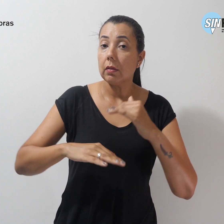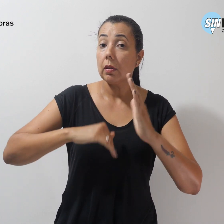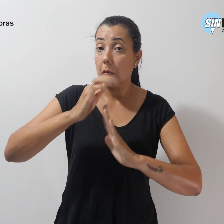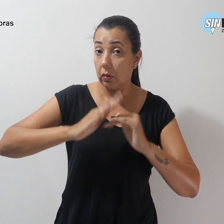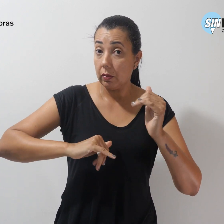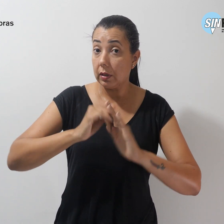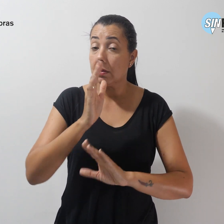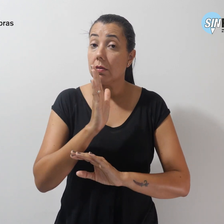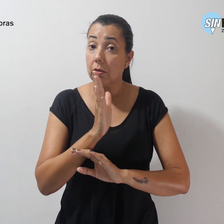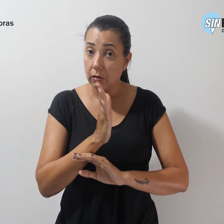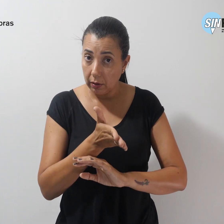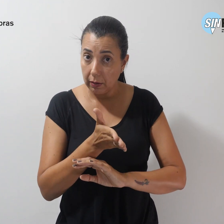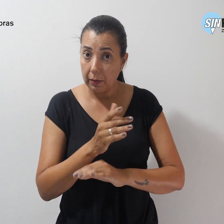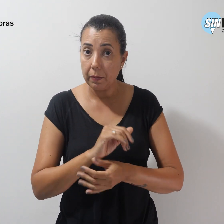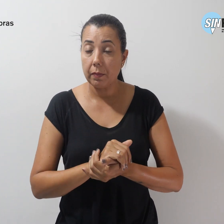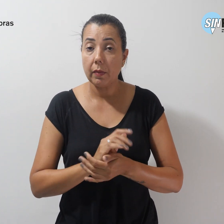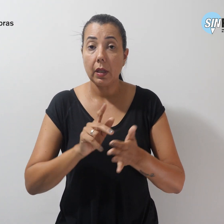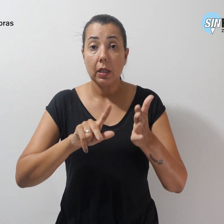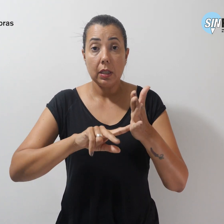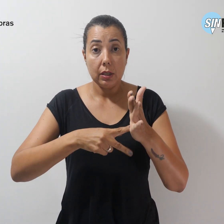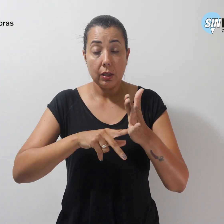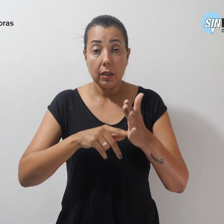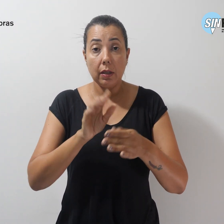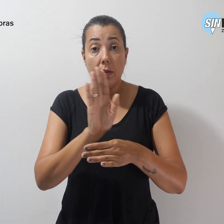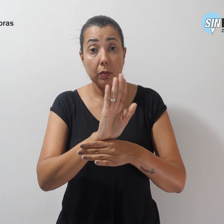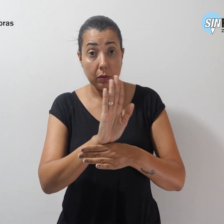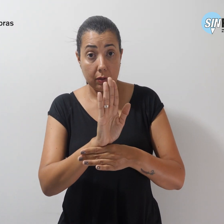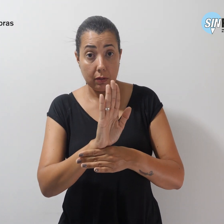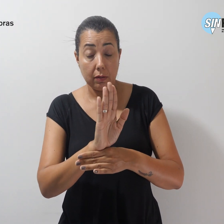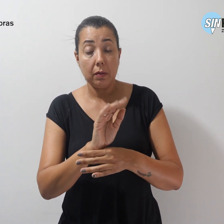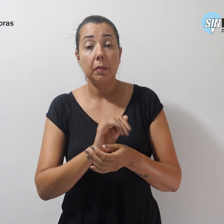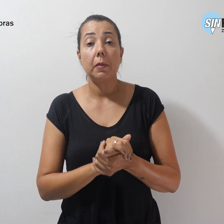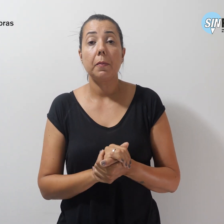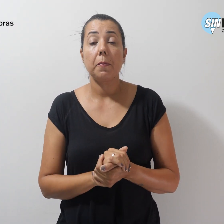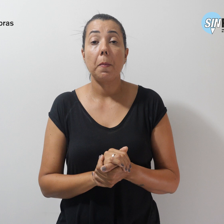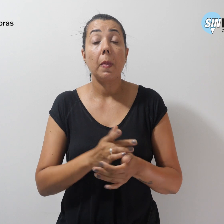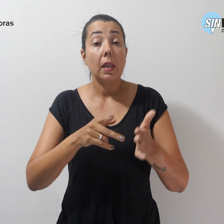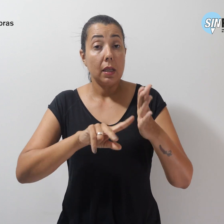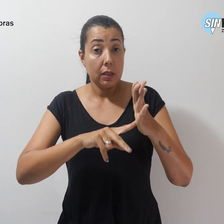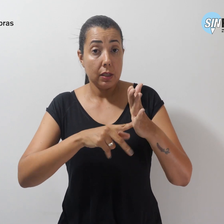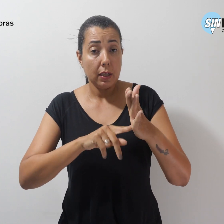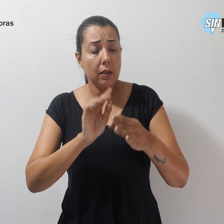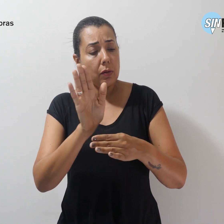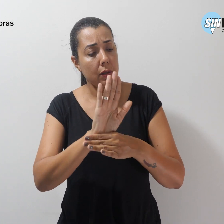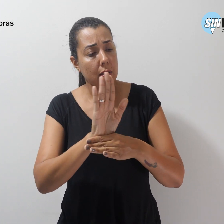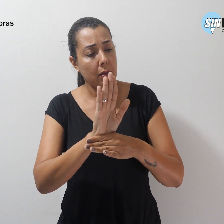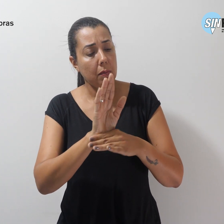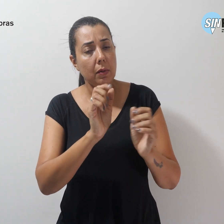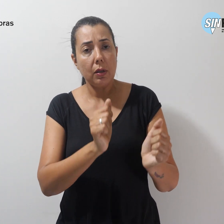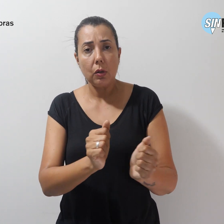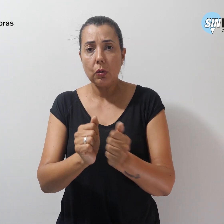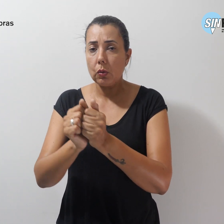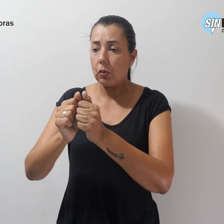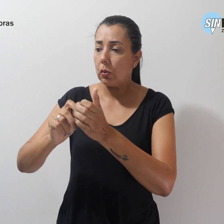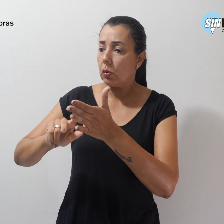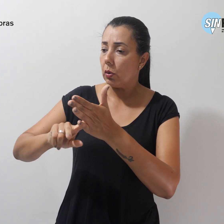já. Simpro no Cinema O Simpro no Cinema é uma parceria do sindicato com o Cine